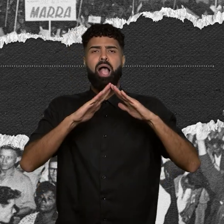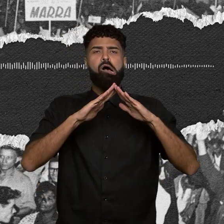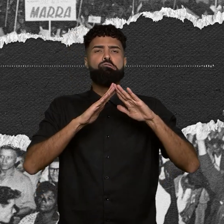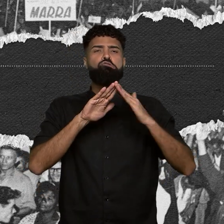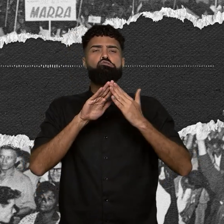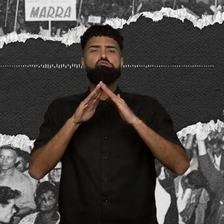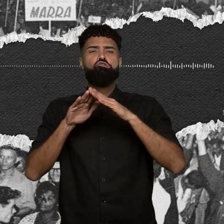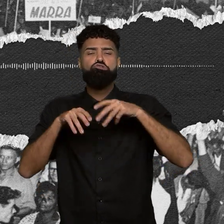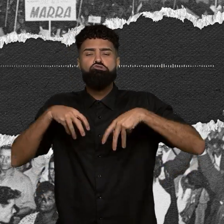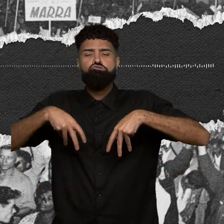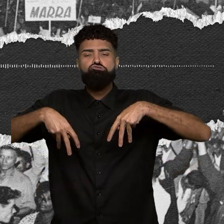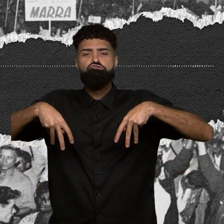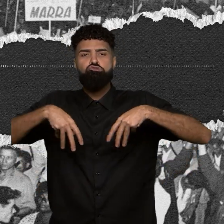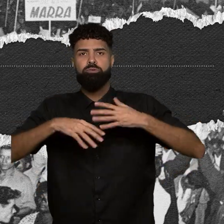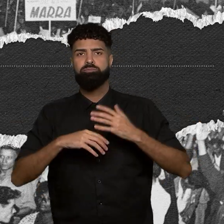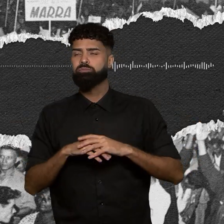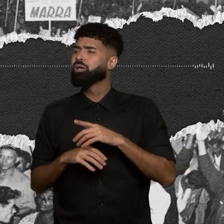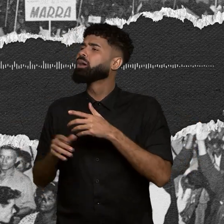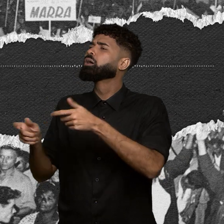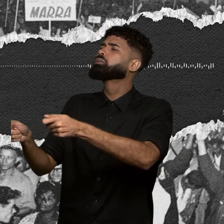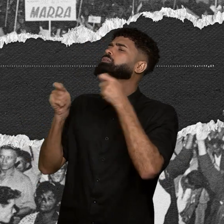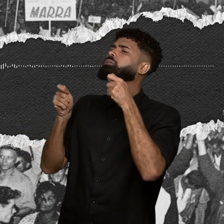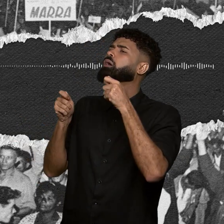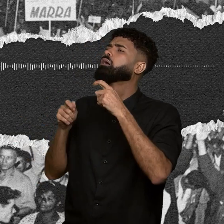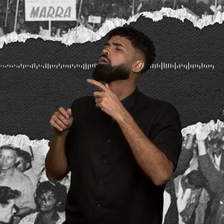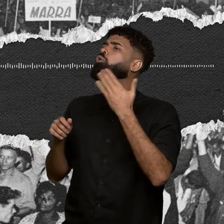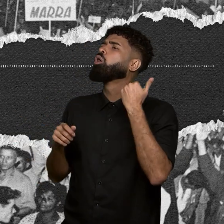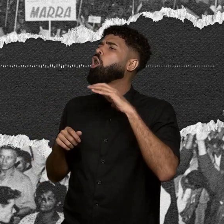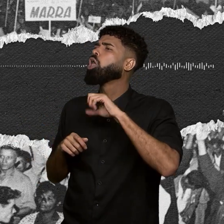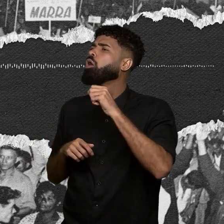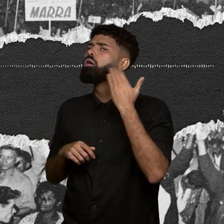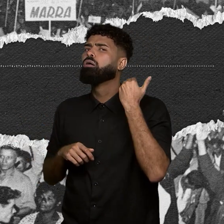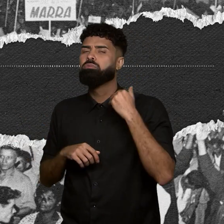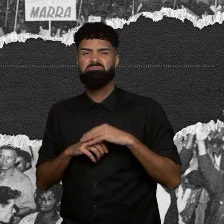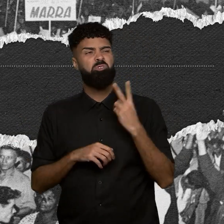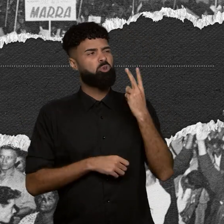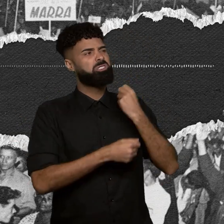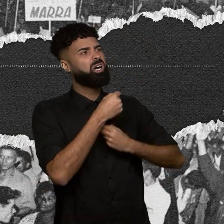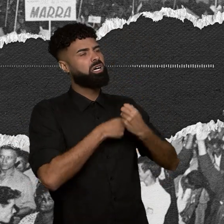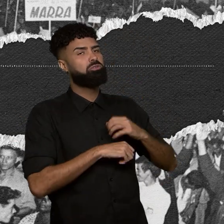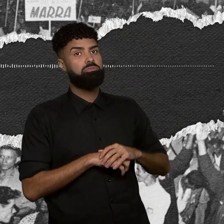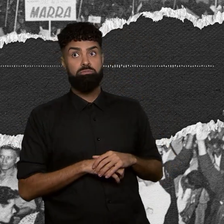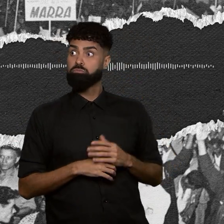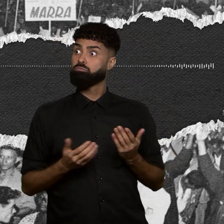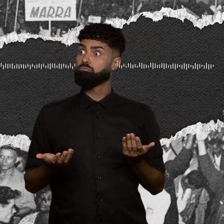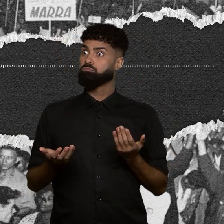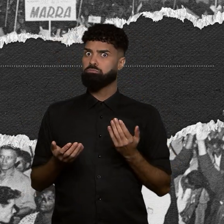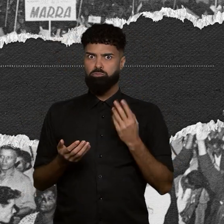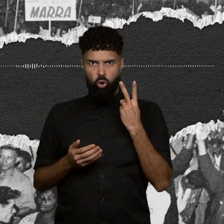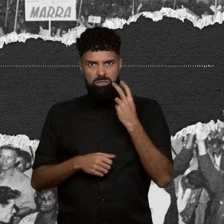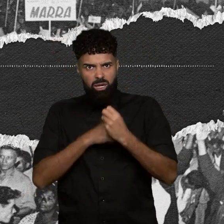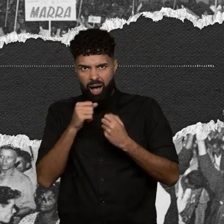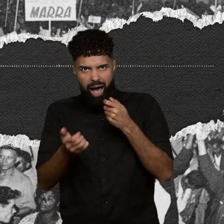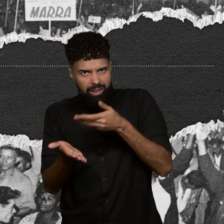Quanto que foi furtada a placa? A placa foi furtada há uns dois anos. E por que até hoje não foi colocada?